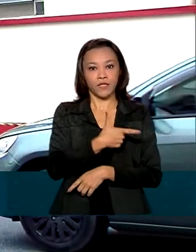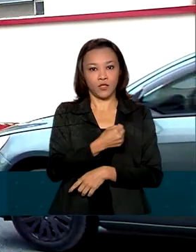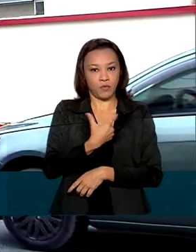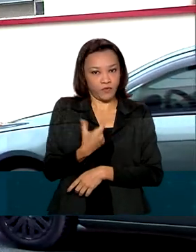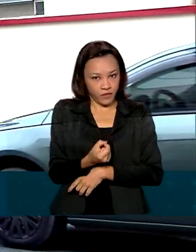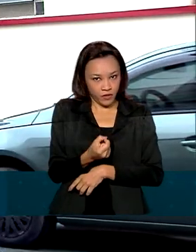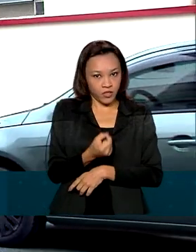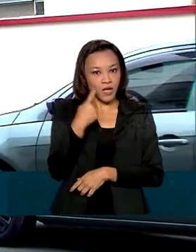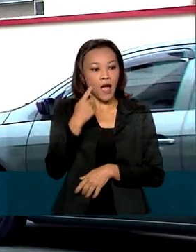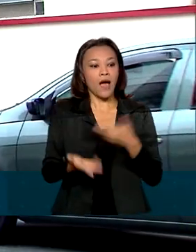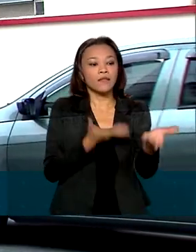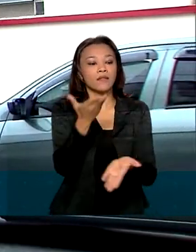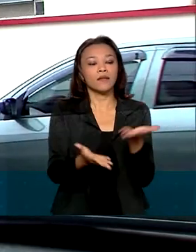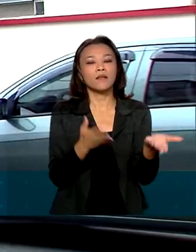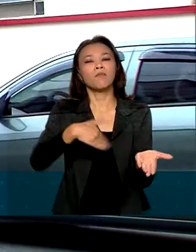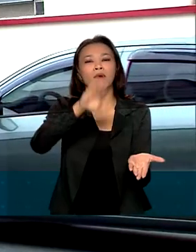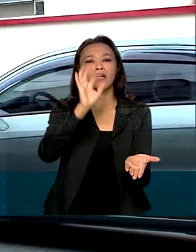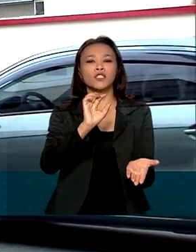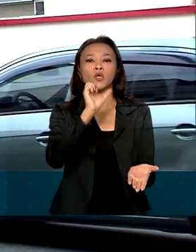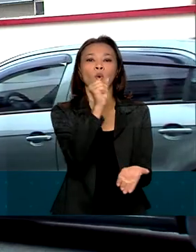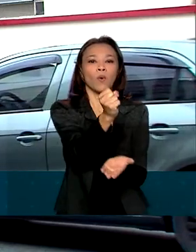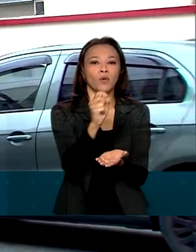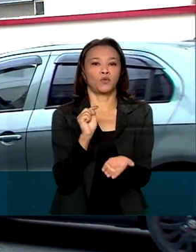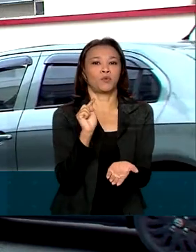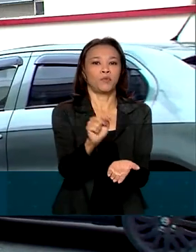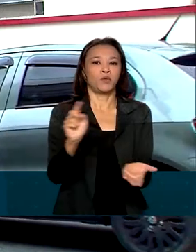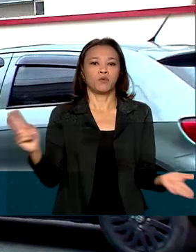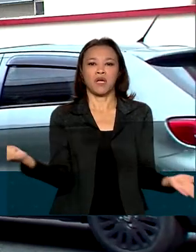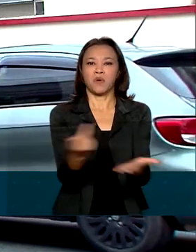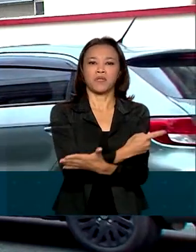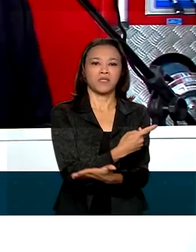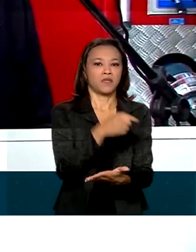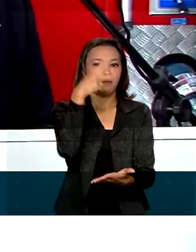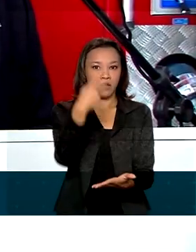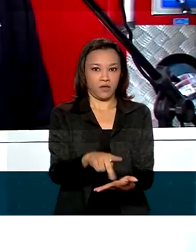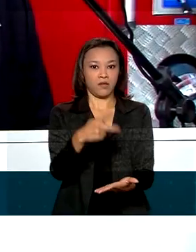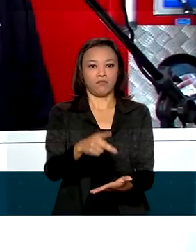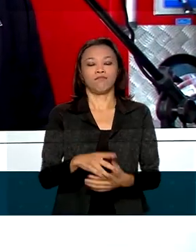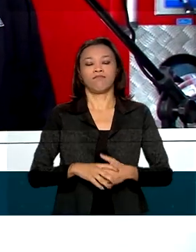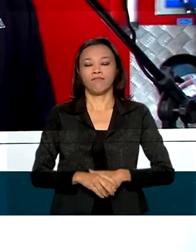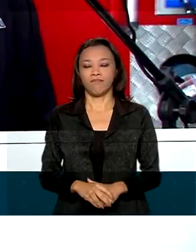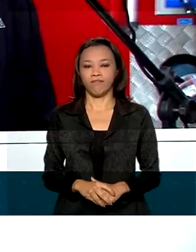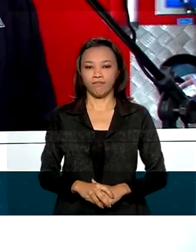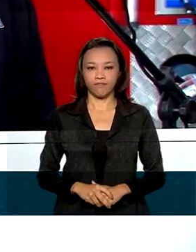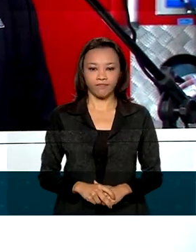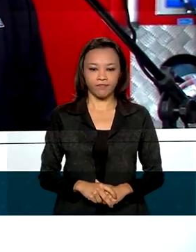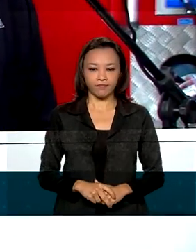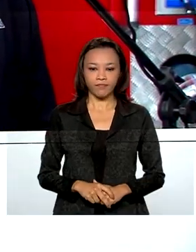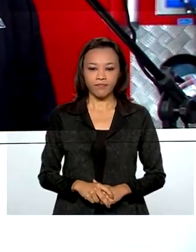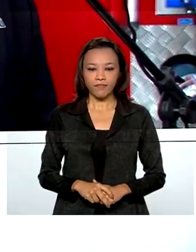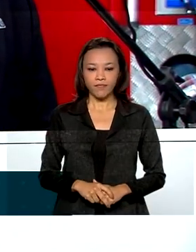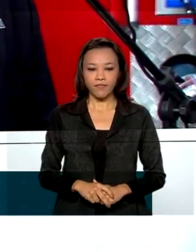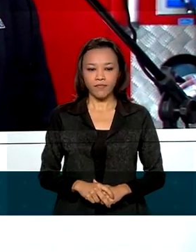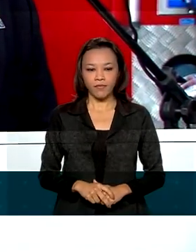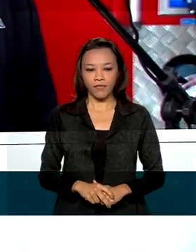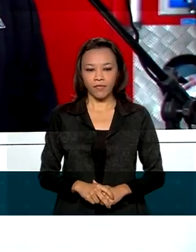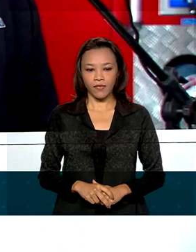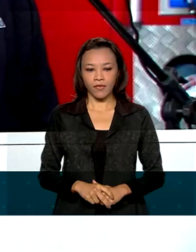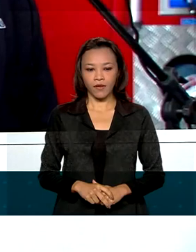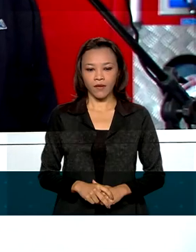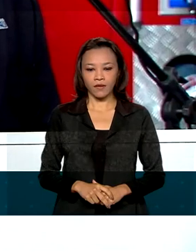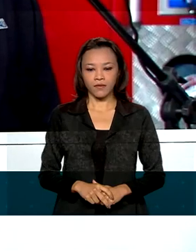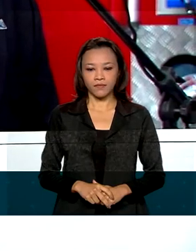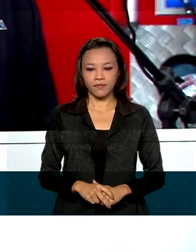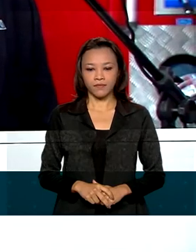eles atenderam mais de 8 mil ocorrências aqui em Joinville. Foram 129 anos de